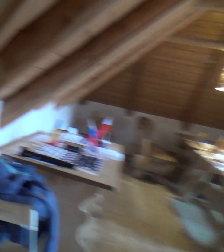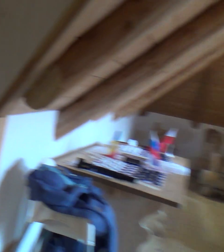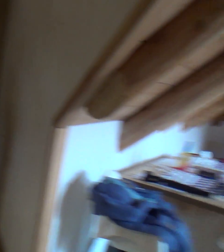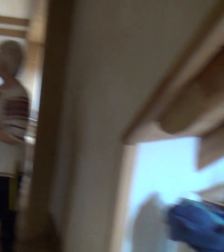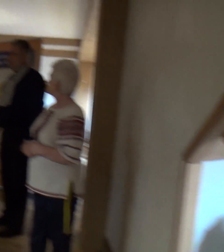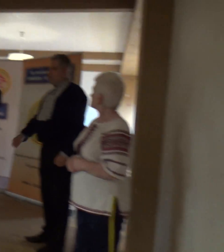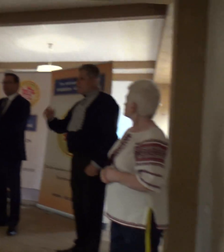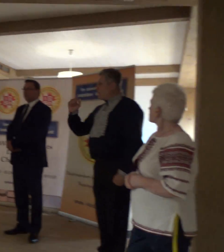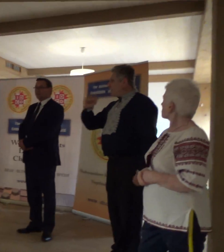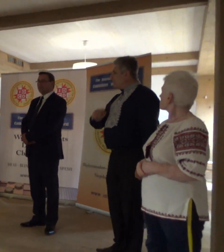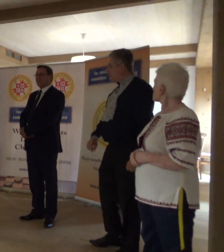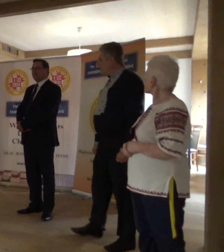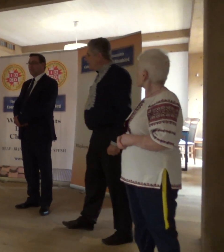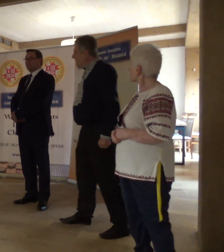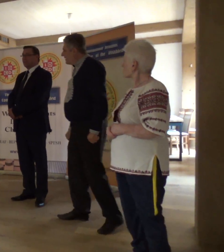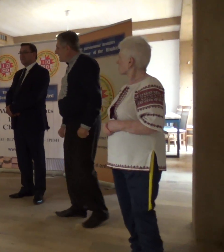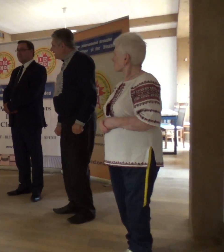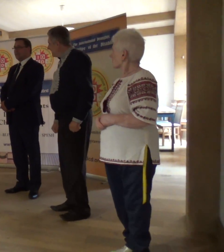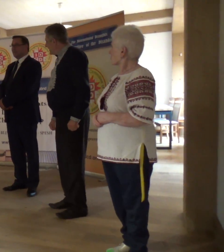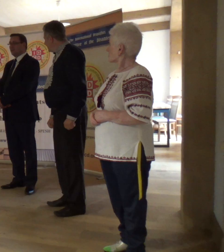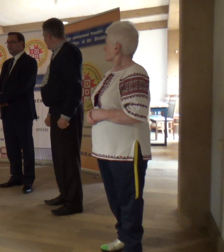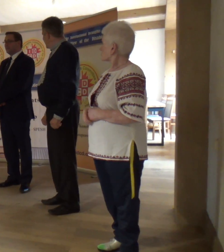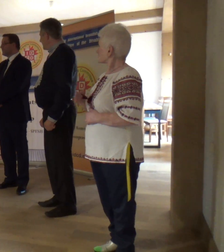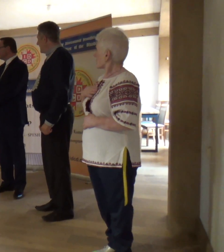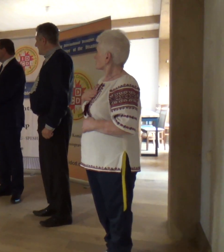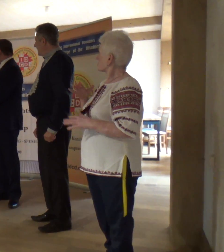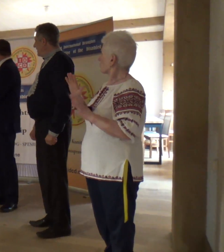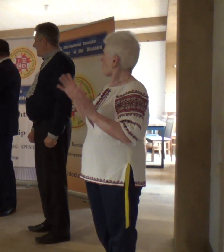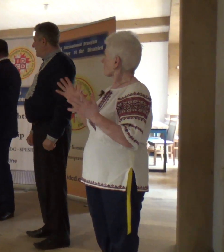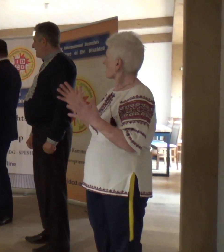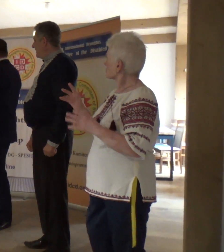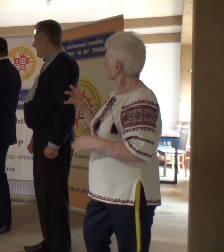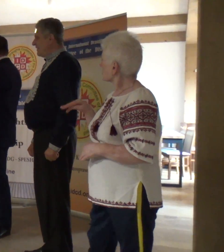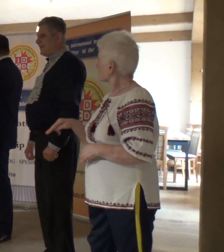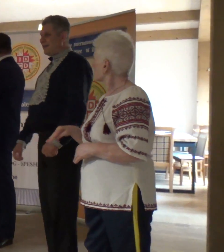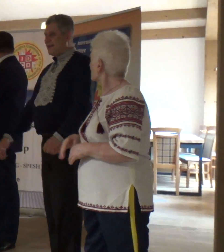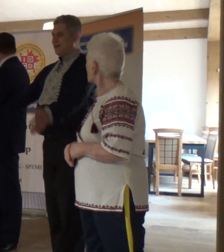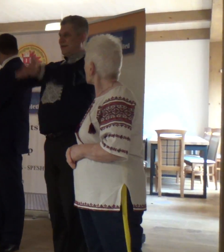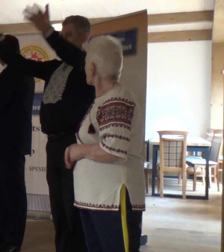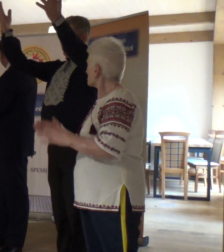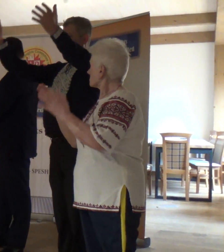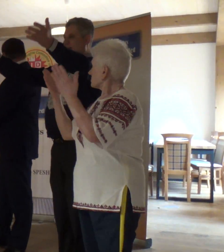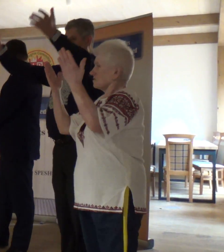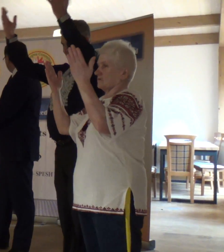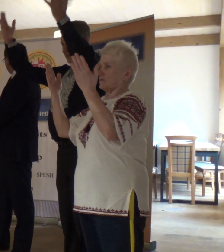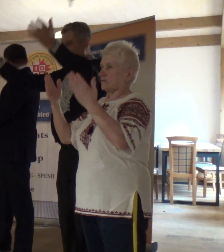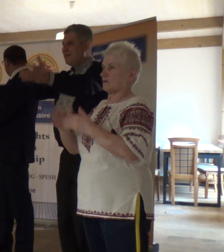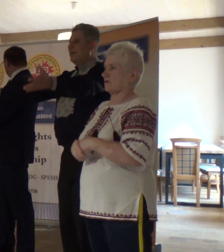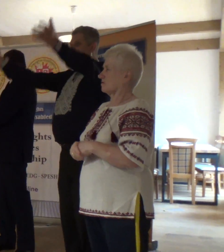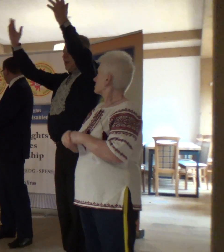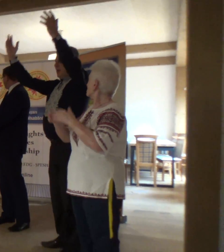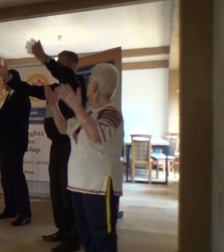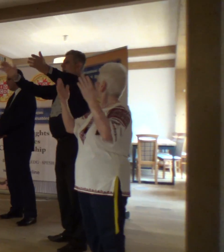I się w samym ładnym momentu. Otwieram trzecie mistrzostwa międzynarodowe Warca.